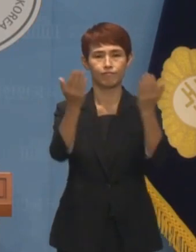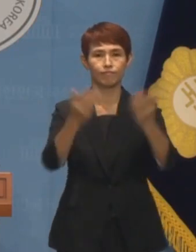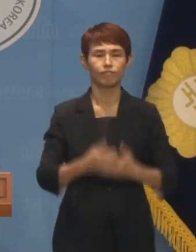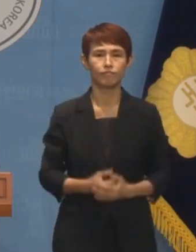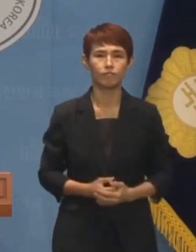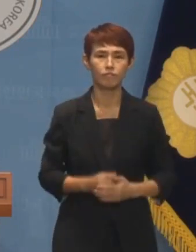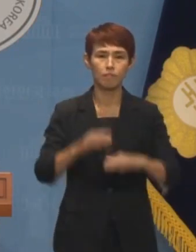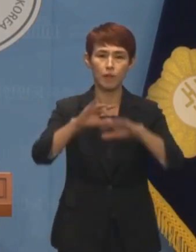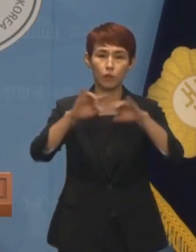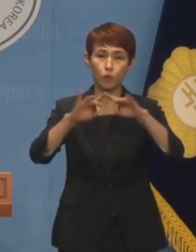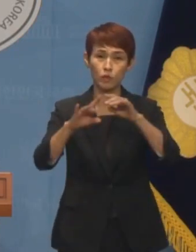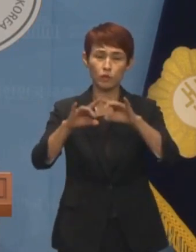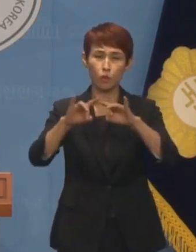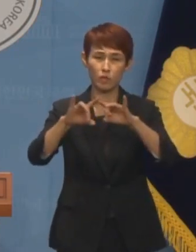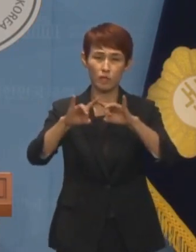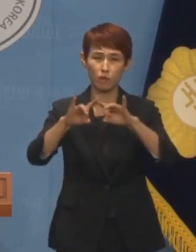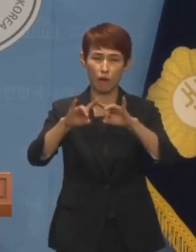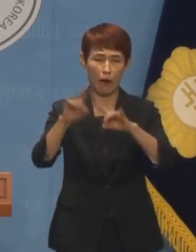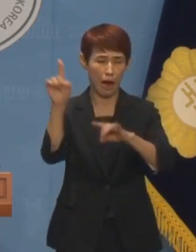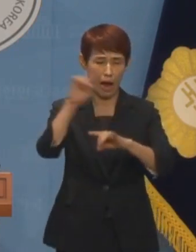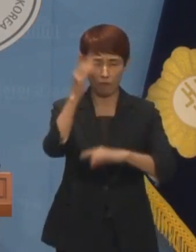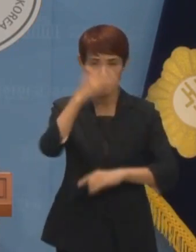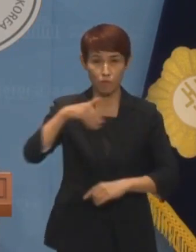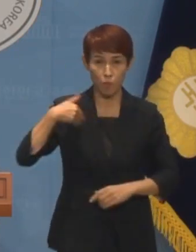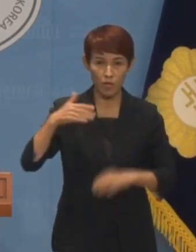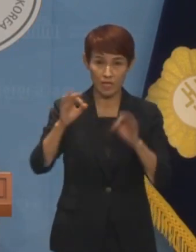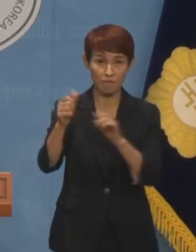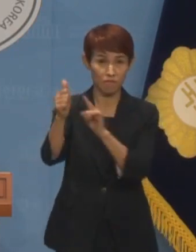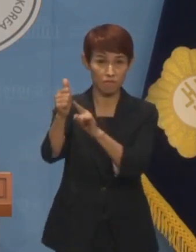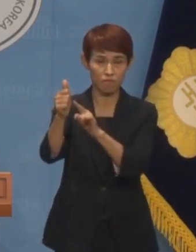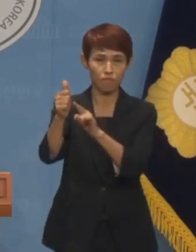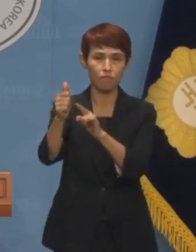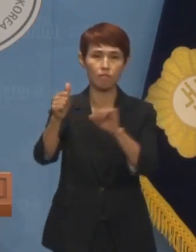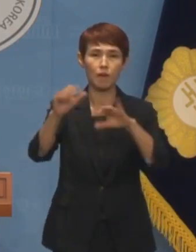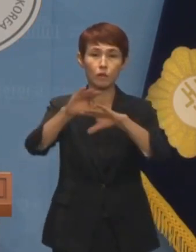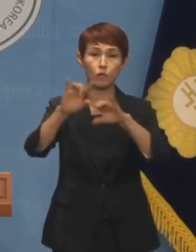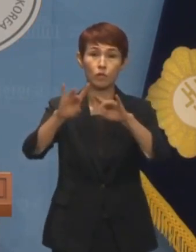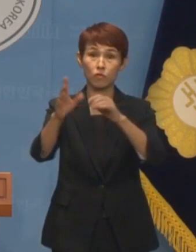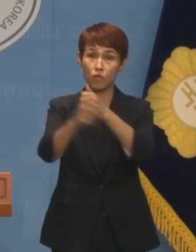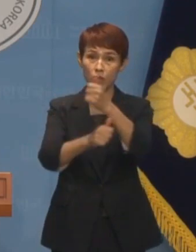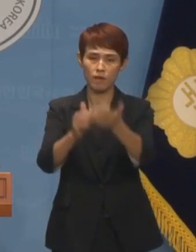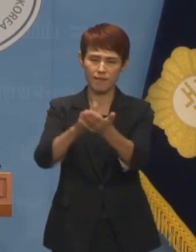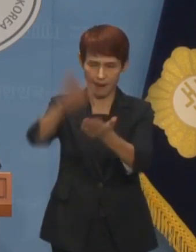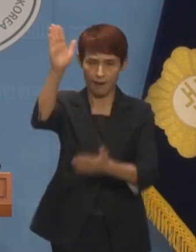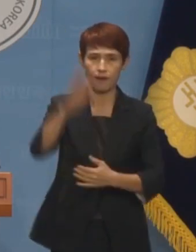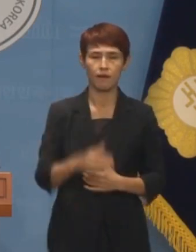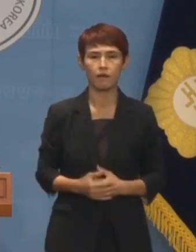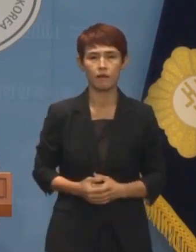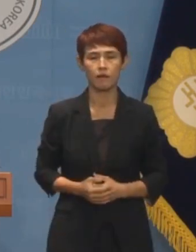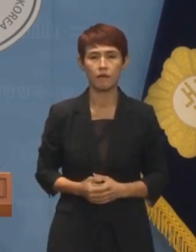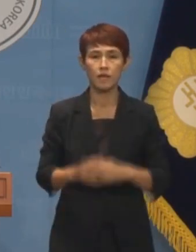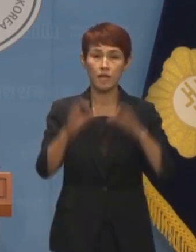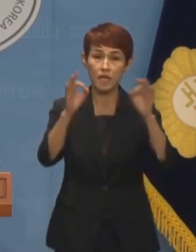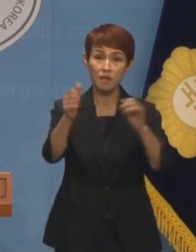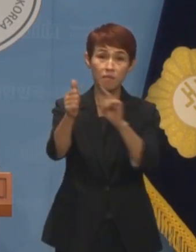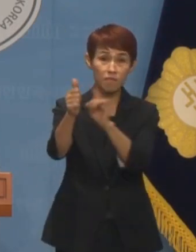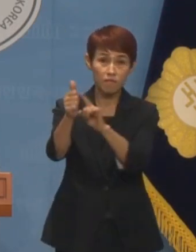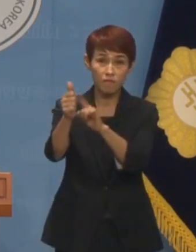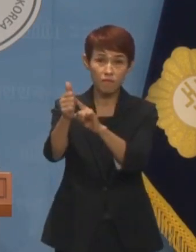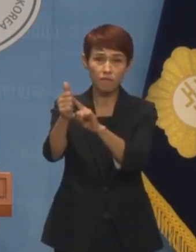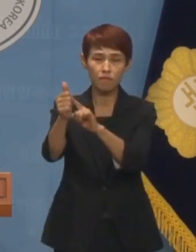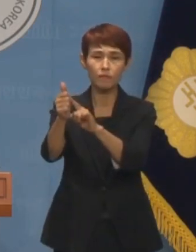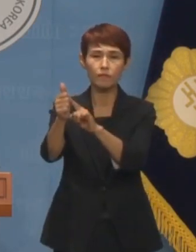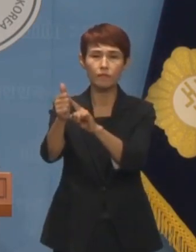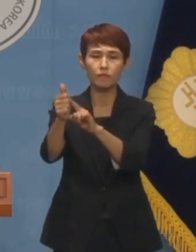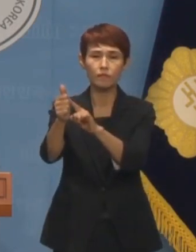방송통신 문외한 김태규 직대는 방통위에서 나가라. 김태규 방통위원장